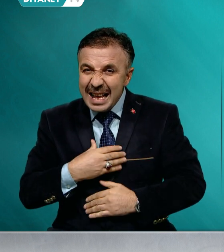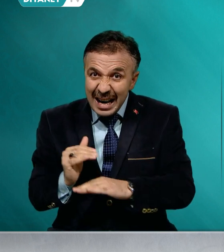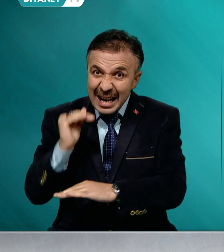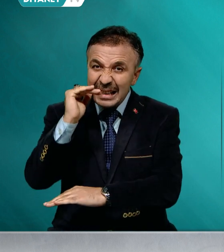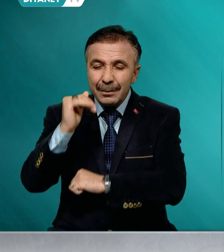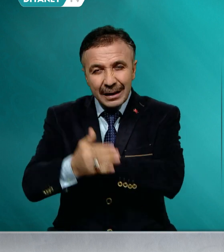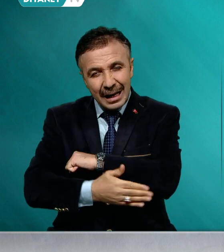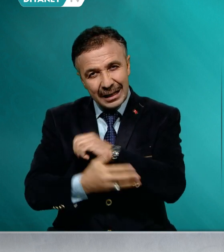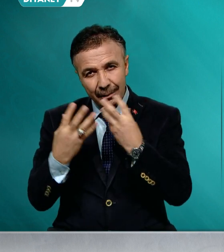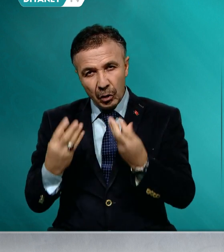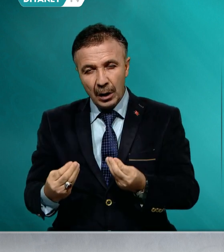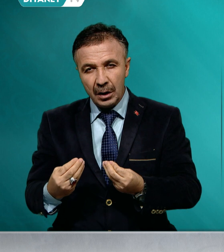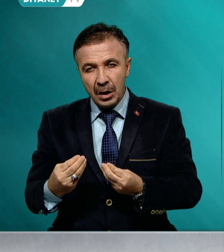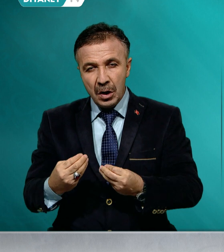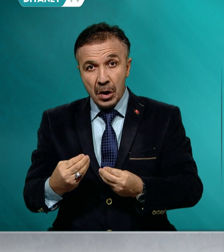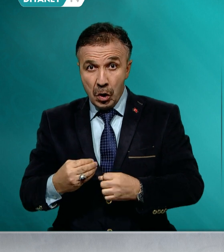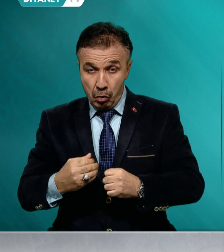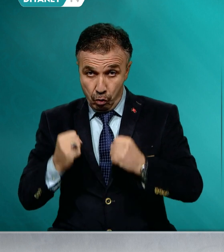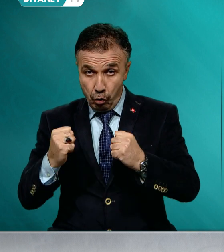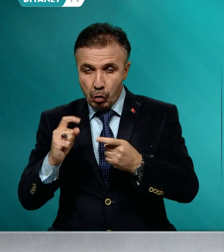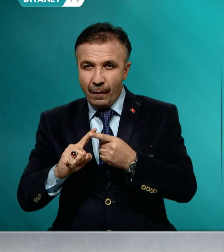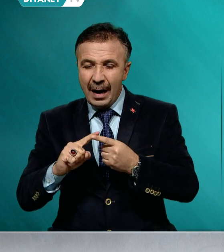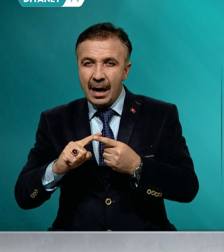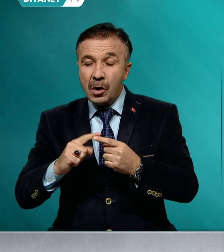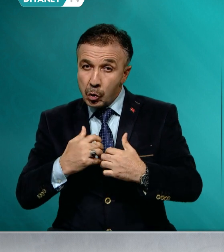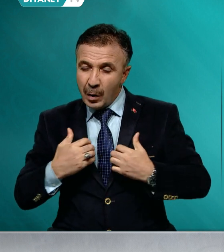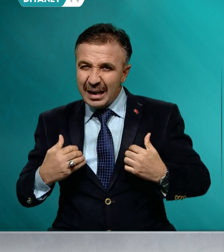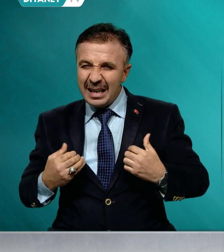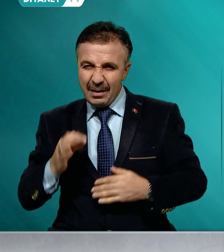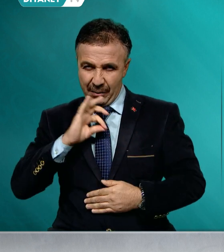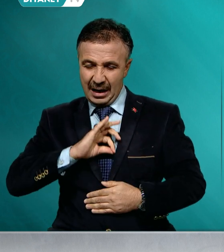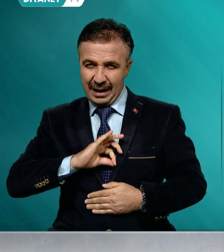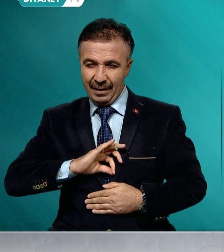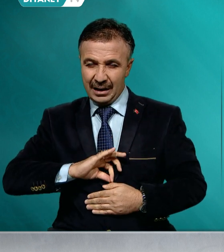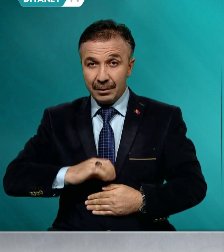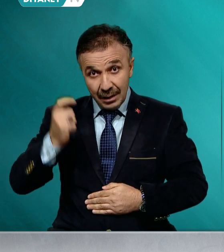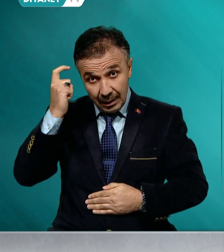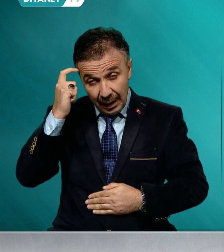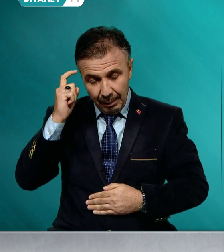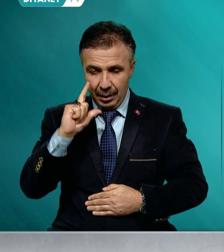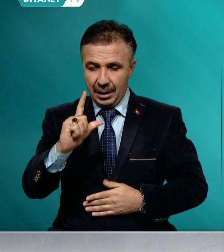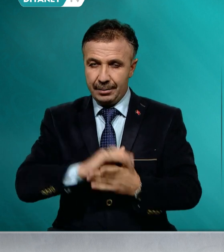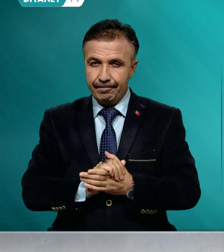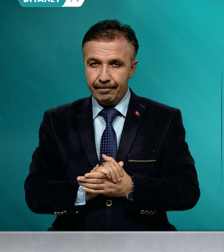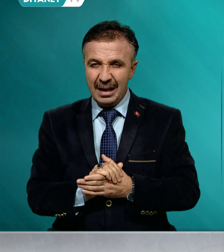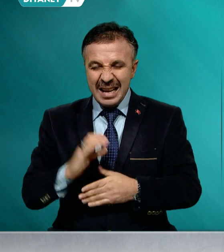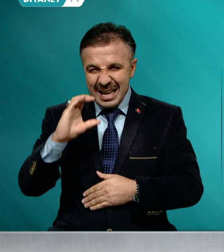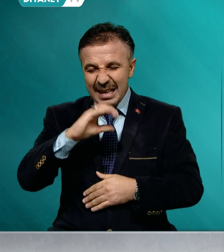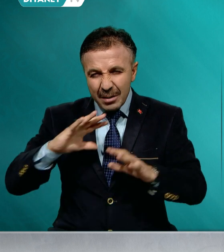güçlü ve güvenilir maneviyat damarlarımızı tanımaktır. İslam'ı tahrif ve istismar etmek